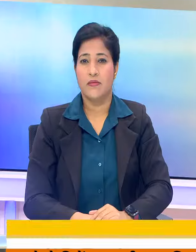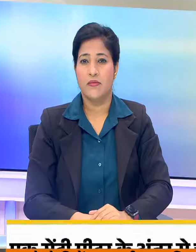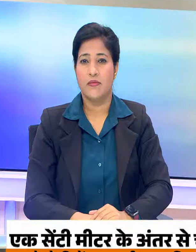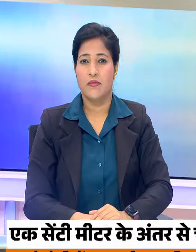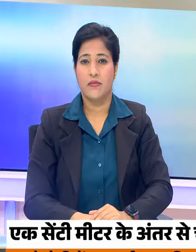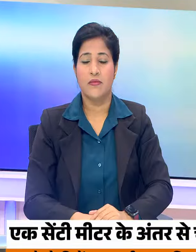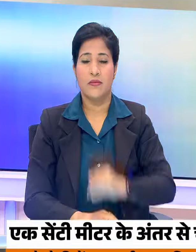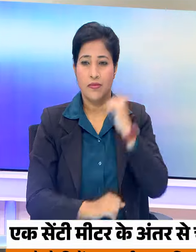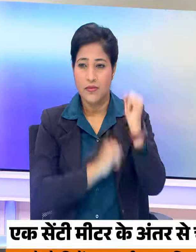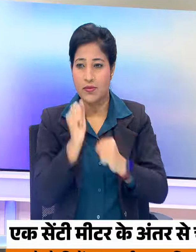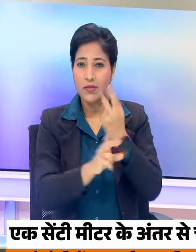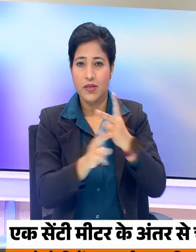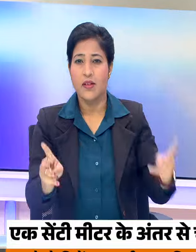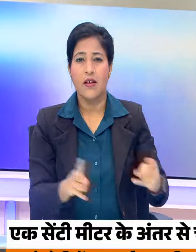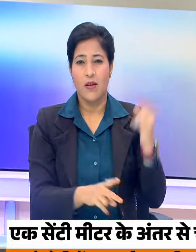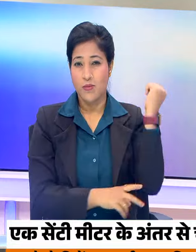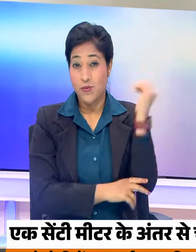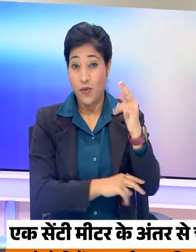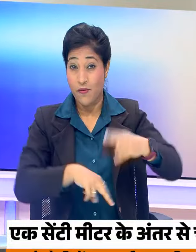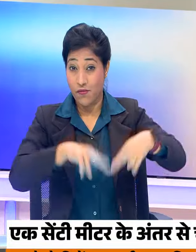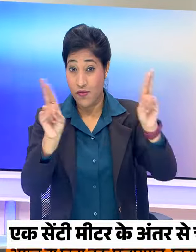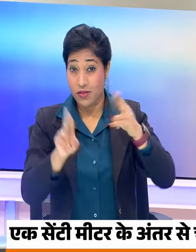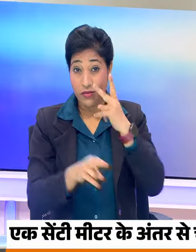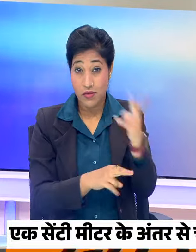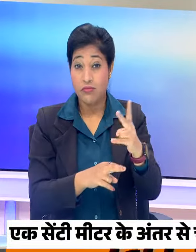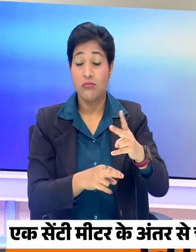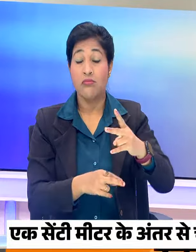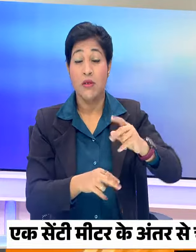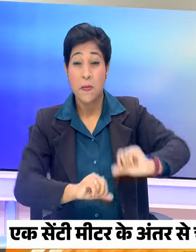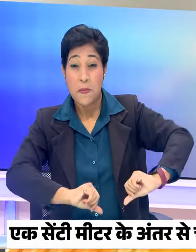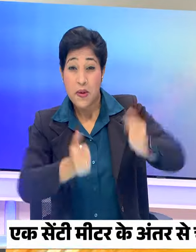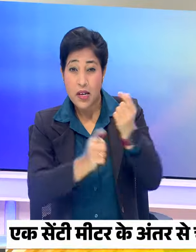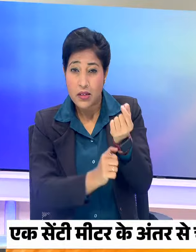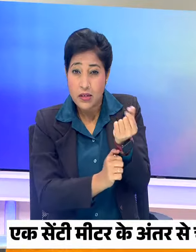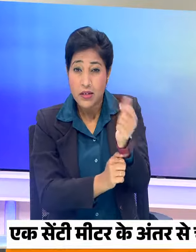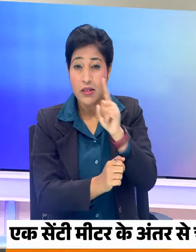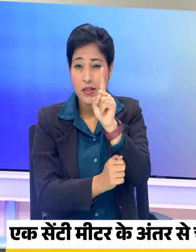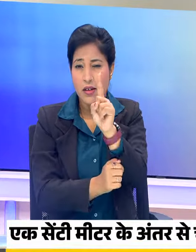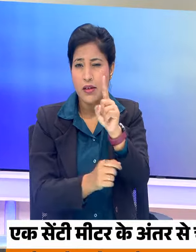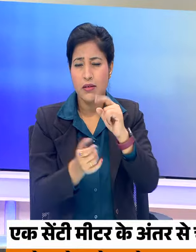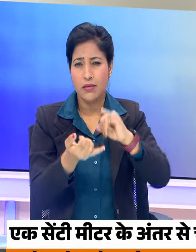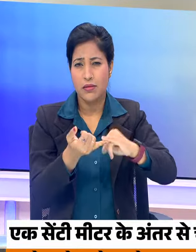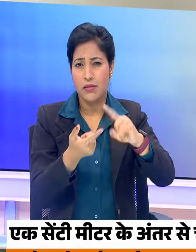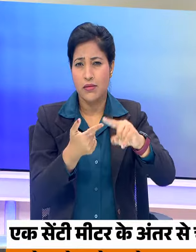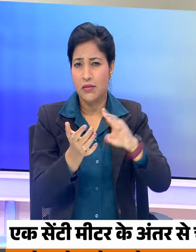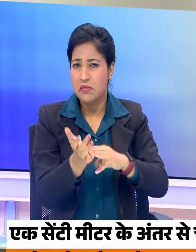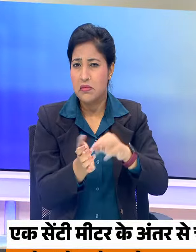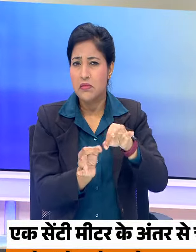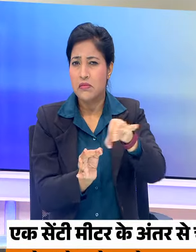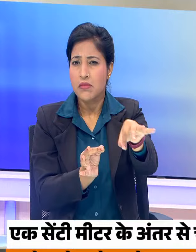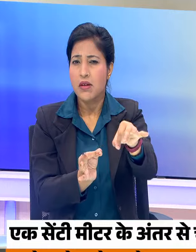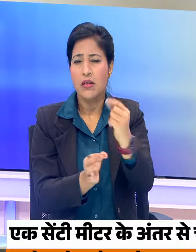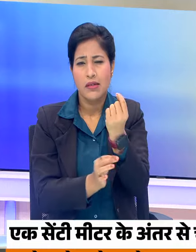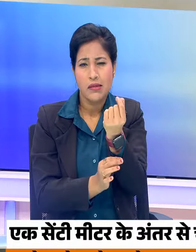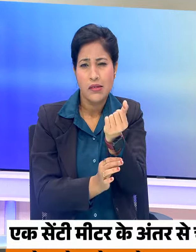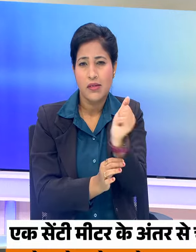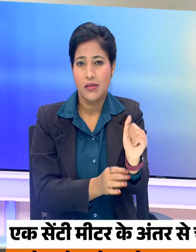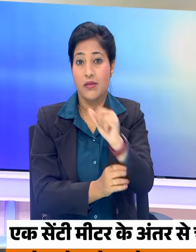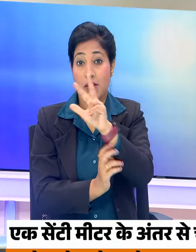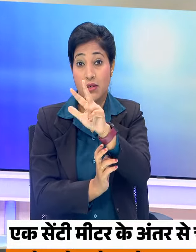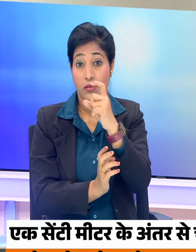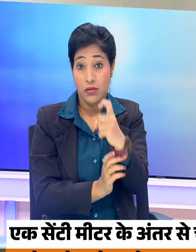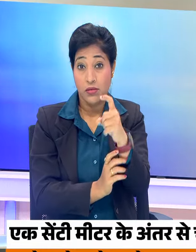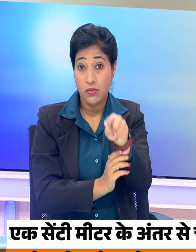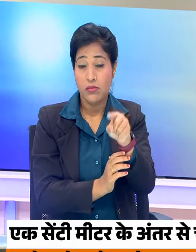खेल की खबरों में डाइमंड लीग फाइनल में चैंपियन बंडे से एक सेंटिमीटर के अंतर से चुके नीरस चोपड़ा 87